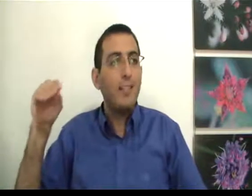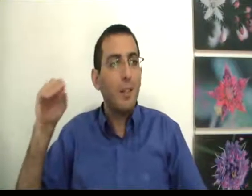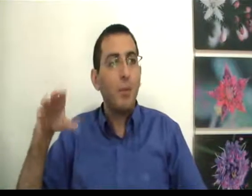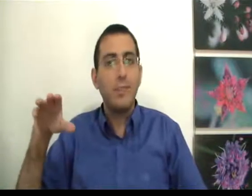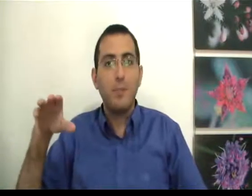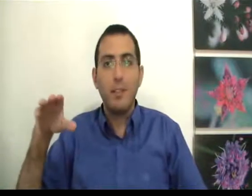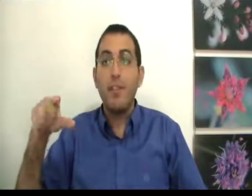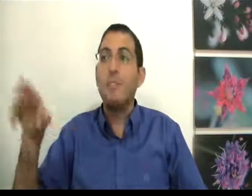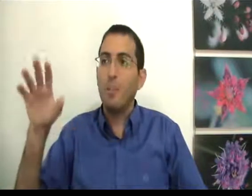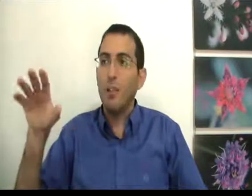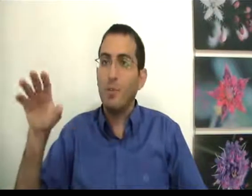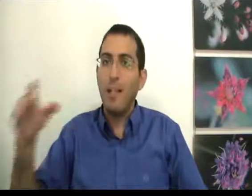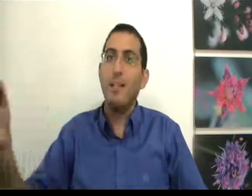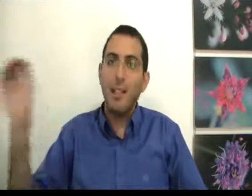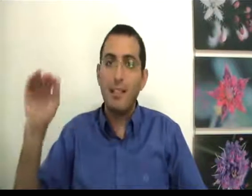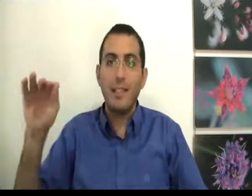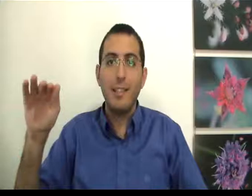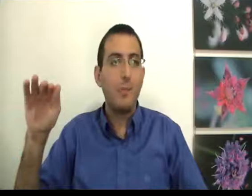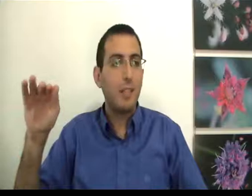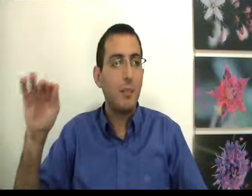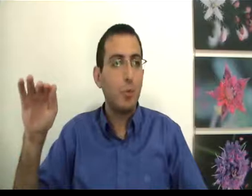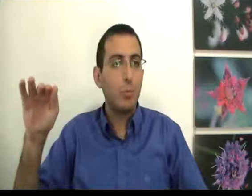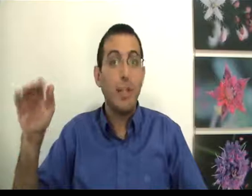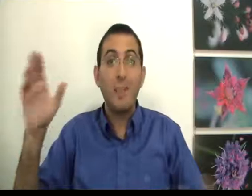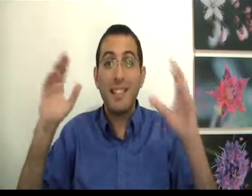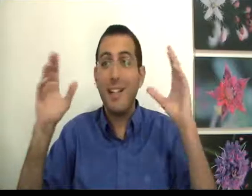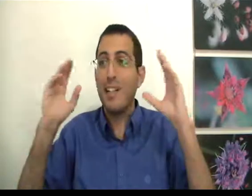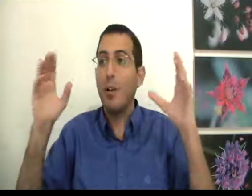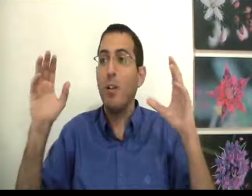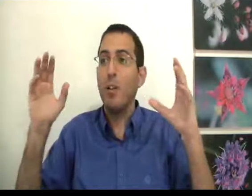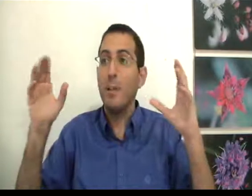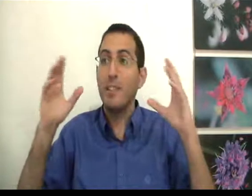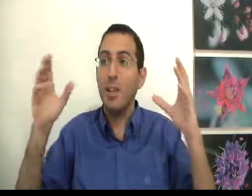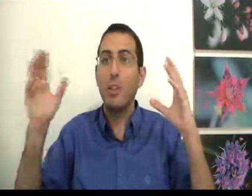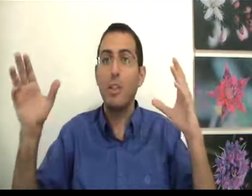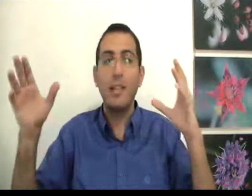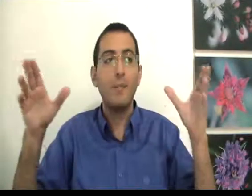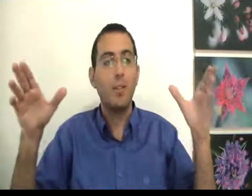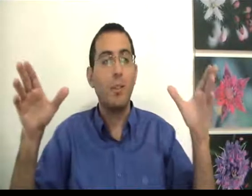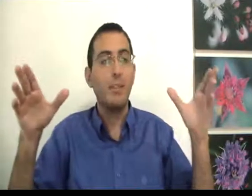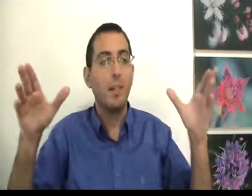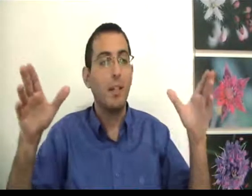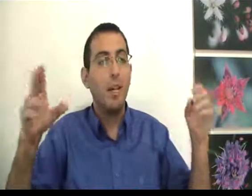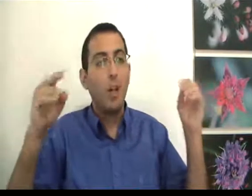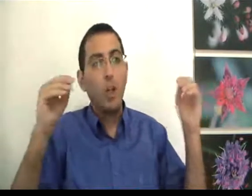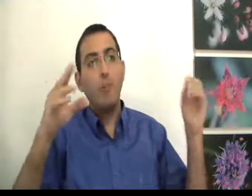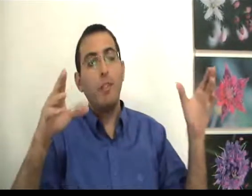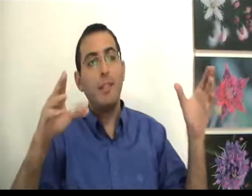זה לא דורי זמן ואם זה היה דורי זמן אז היית צריך למצוא זמן למזלך הגדול, למזלך הגדול של האדם זה לא דורי זמן כל מה שאתה צריך